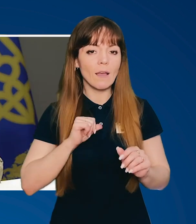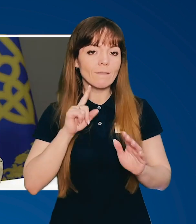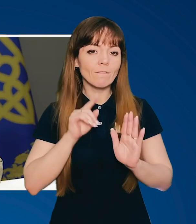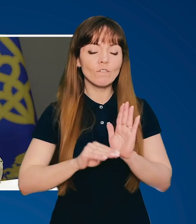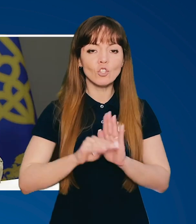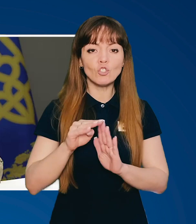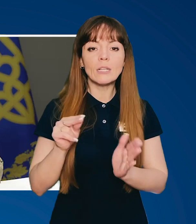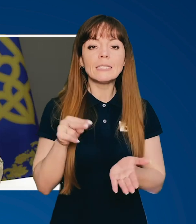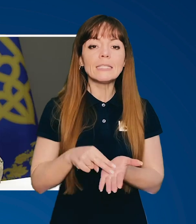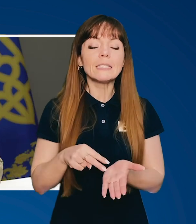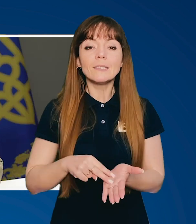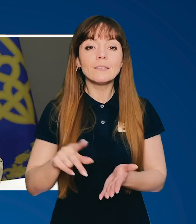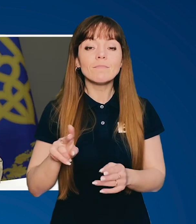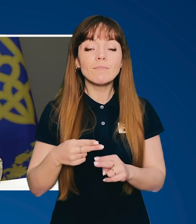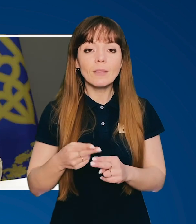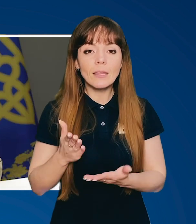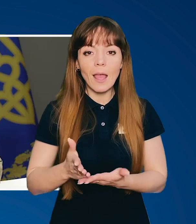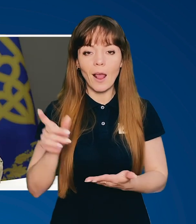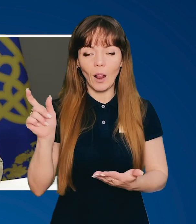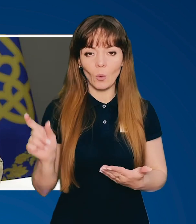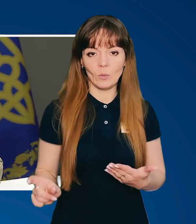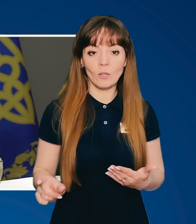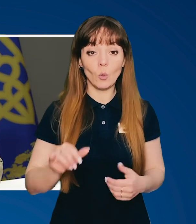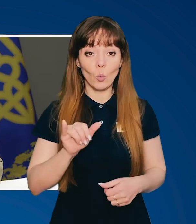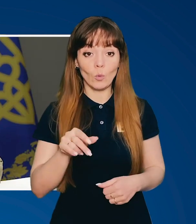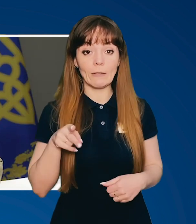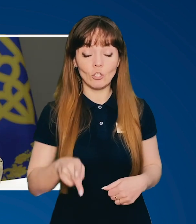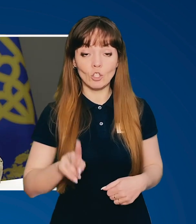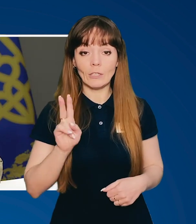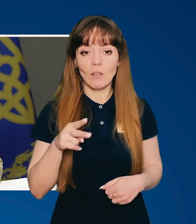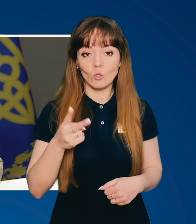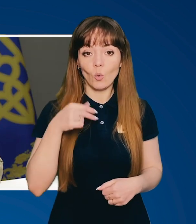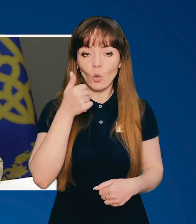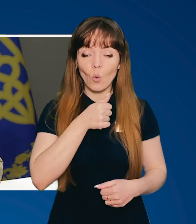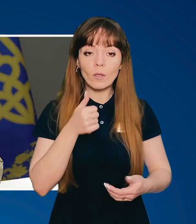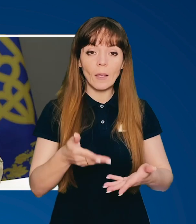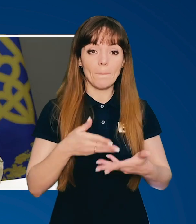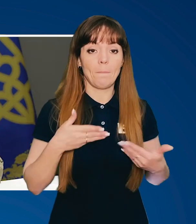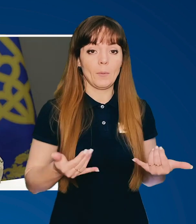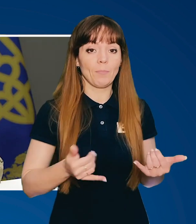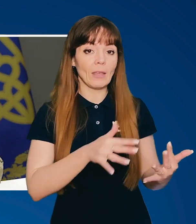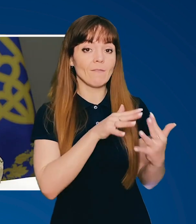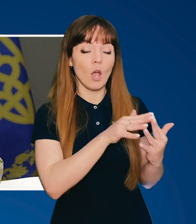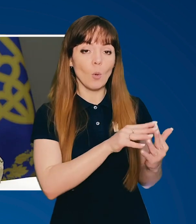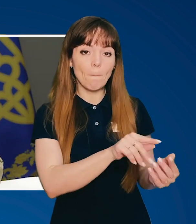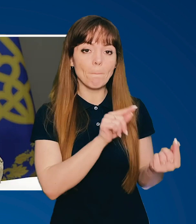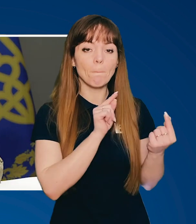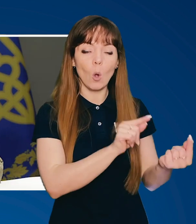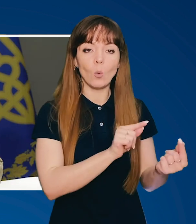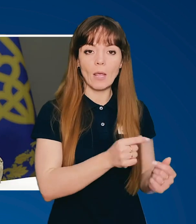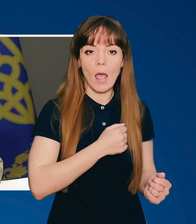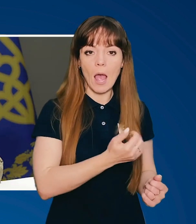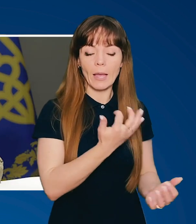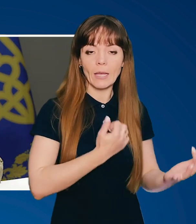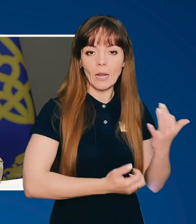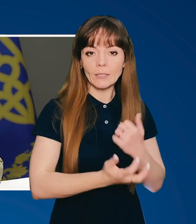найвища цінність є людина. У 2022 році ми воюємо проти агресора,